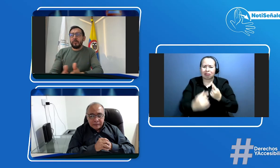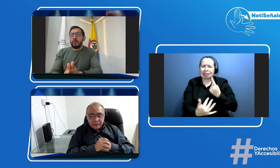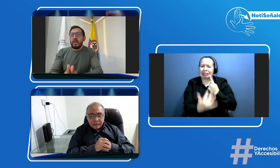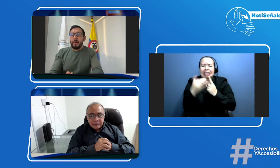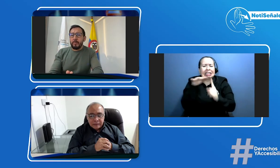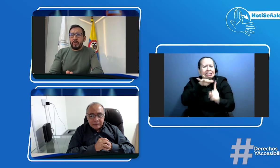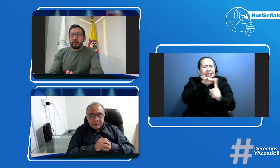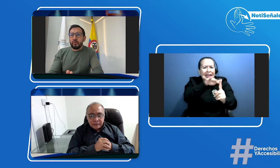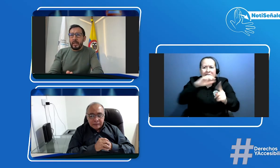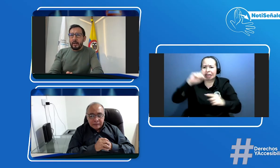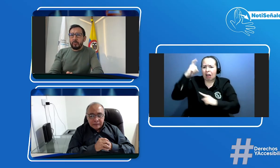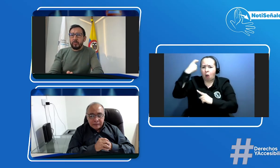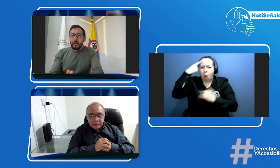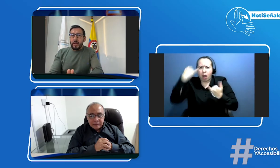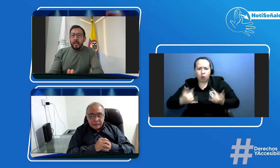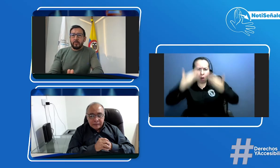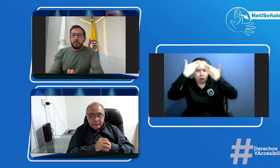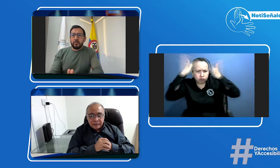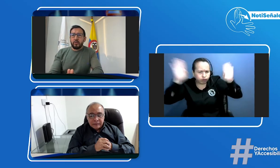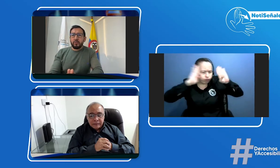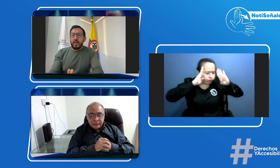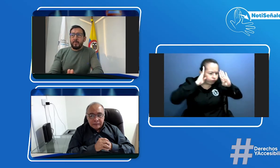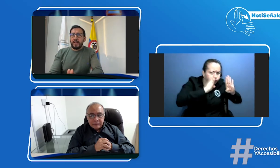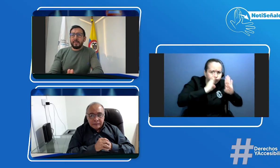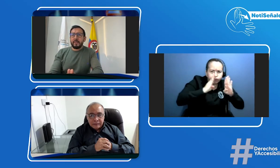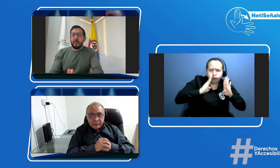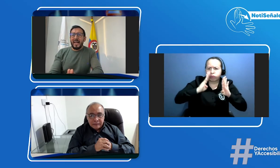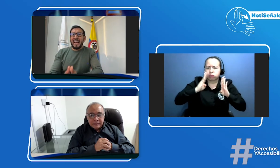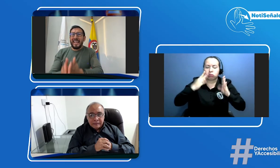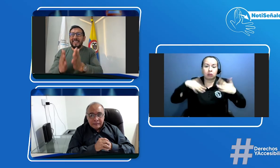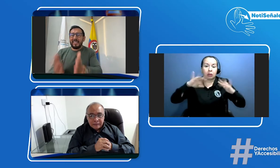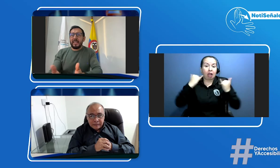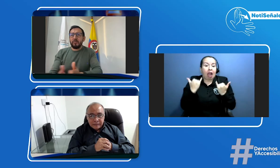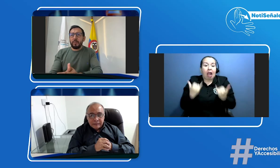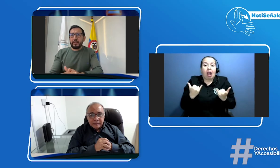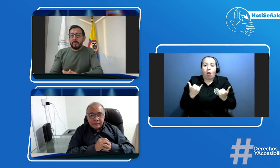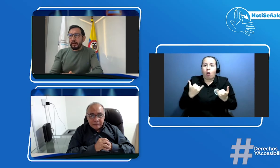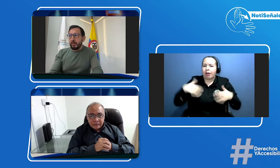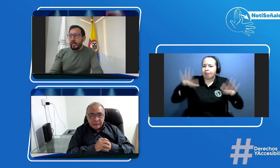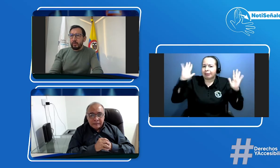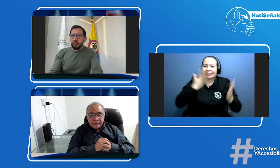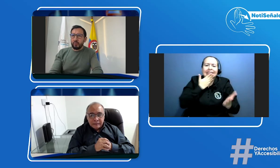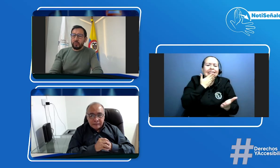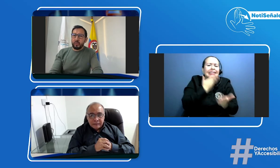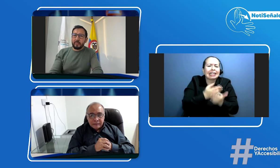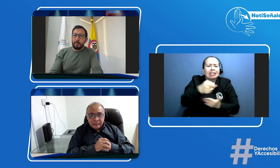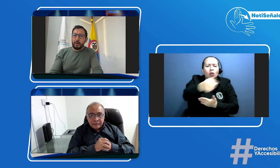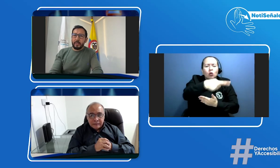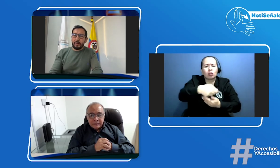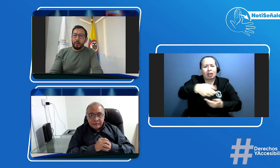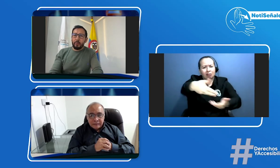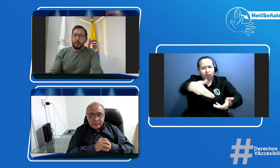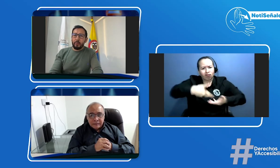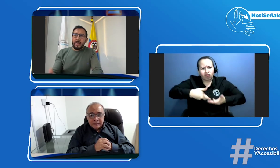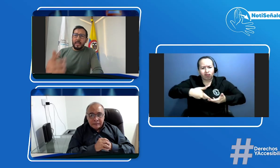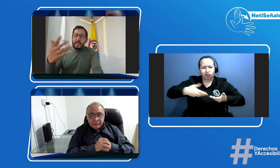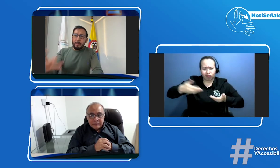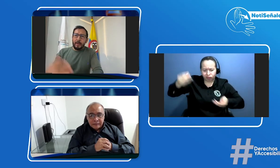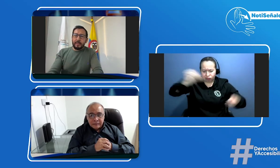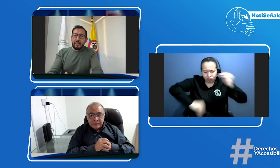y amplio a escucharlos entonces no nos queda más sino agradecerles su participación en la construcción de esta política pública y de parte del